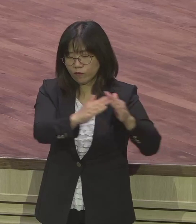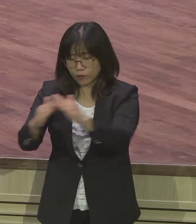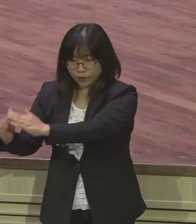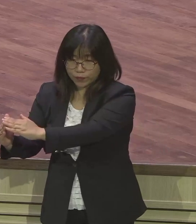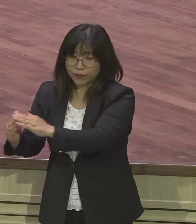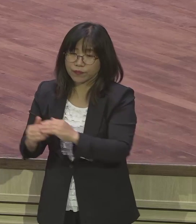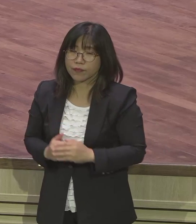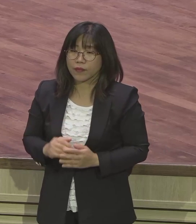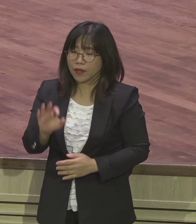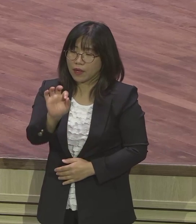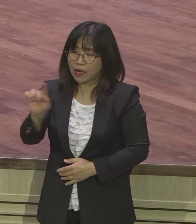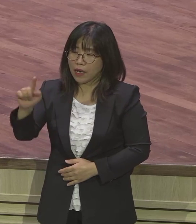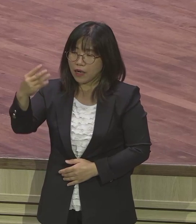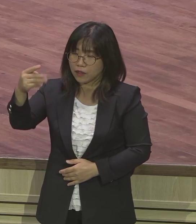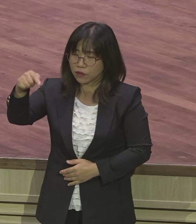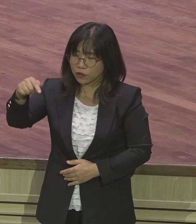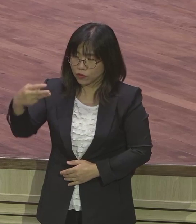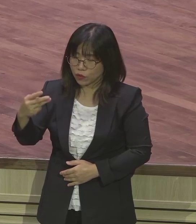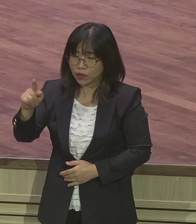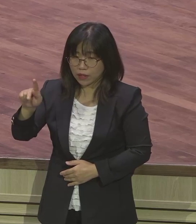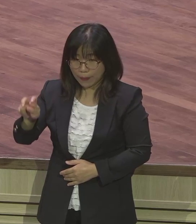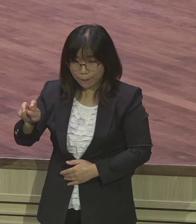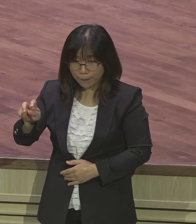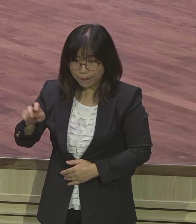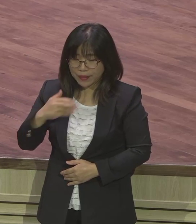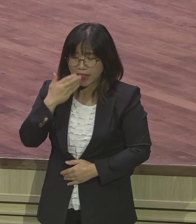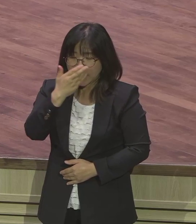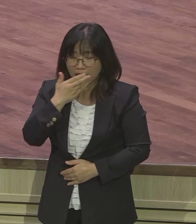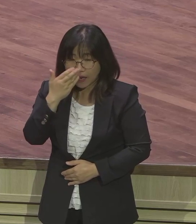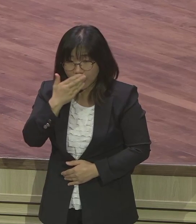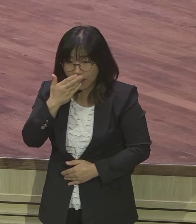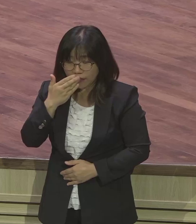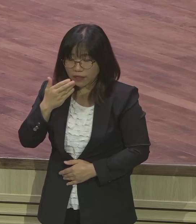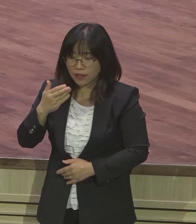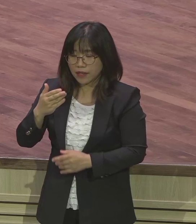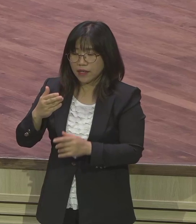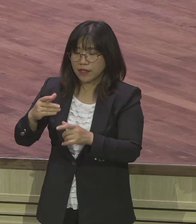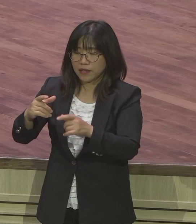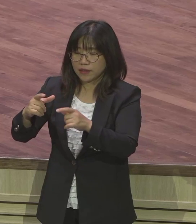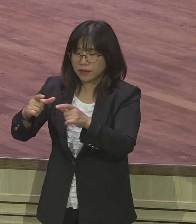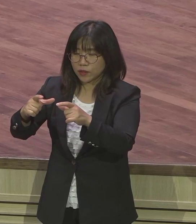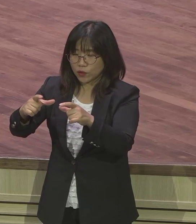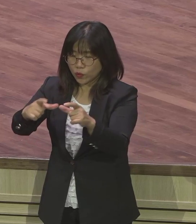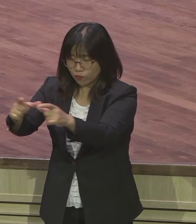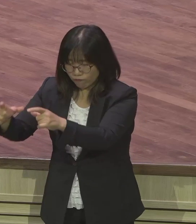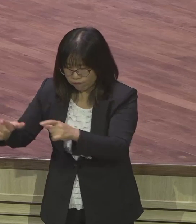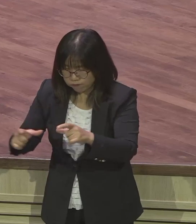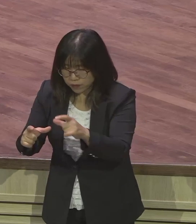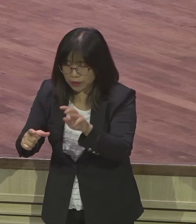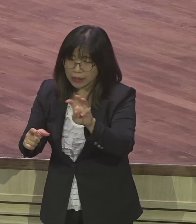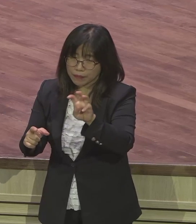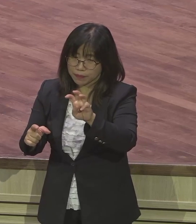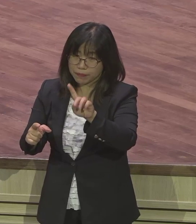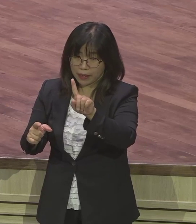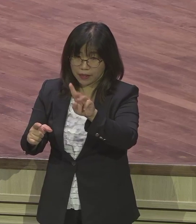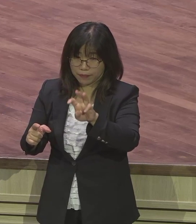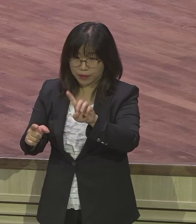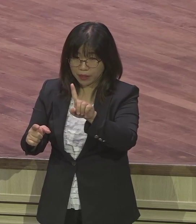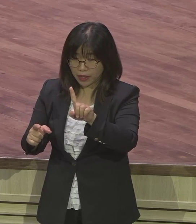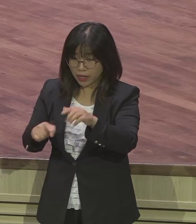아둘람은요 가난 31 성업 중에서 하나예요 성업이 31개가 가난 땅에 있는데 그 중에